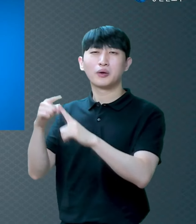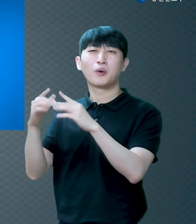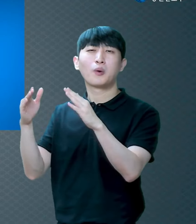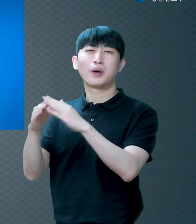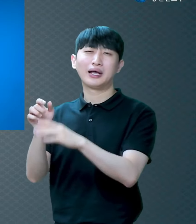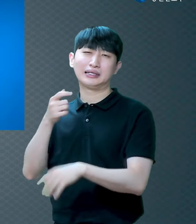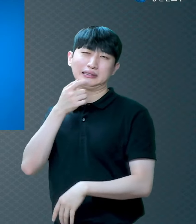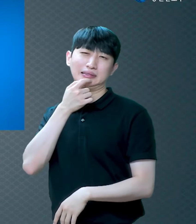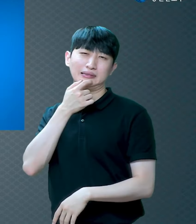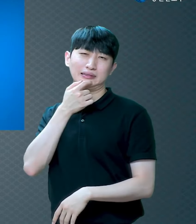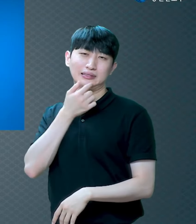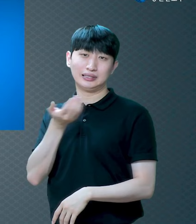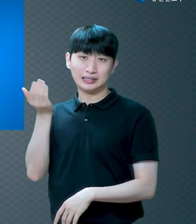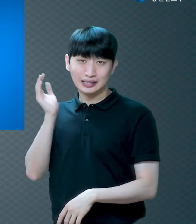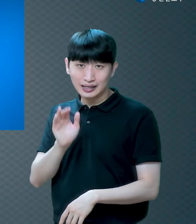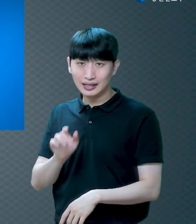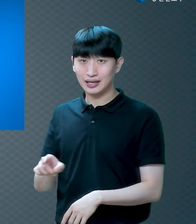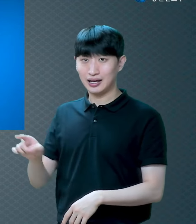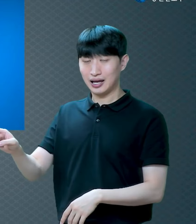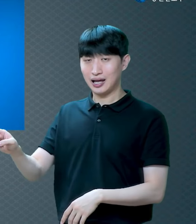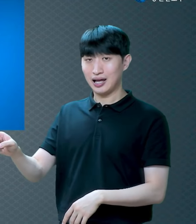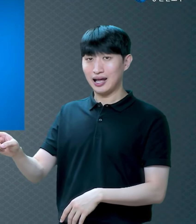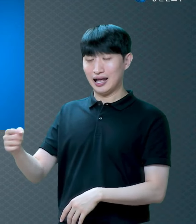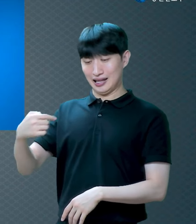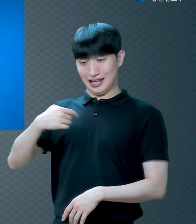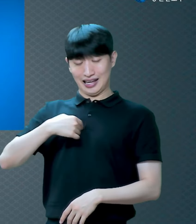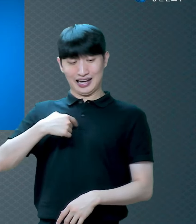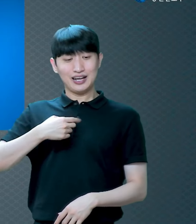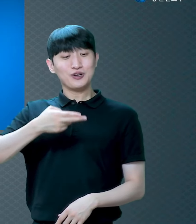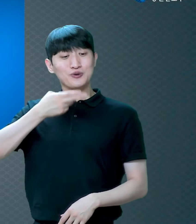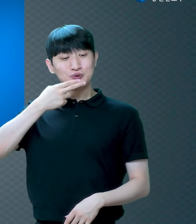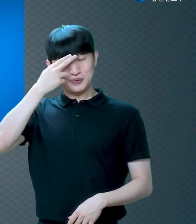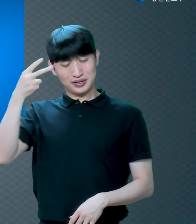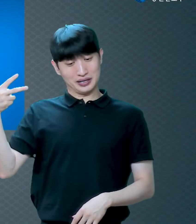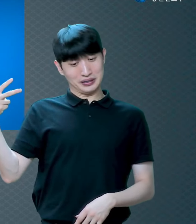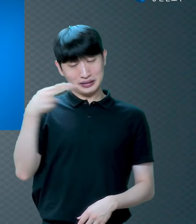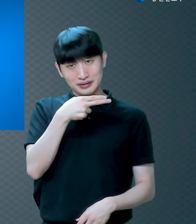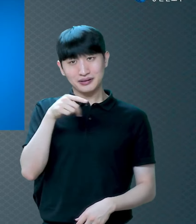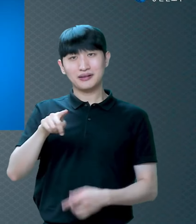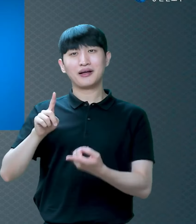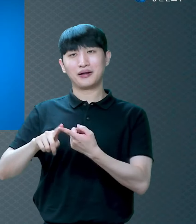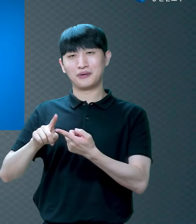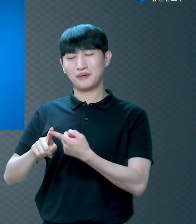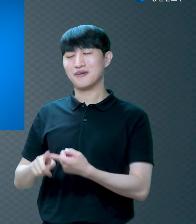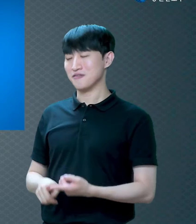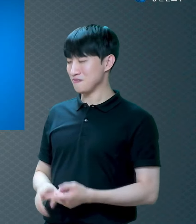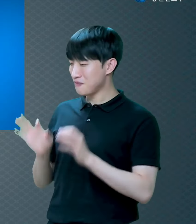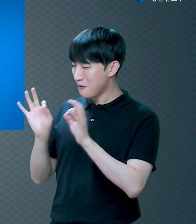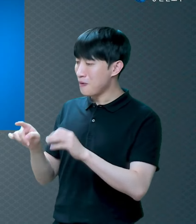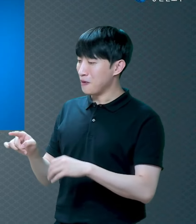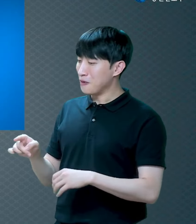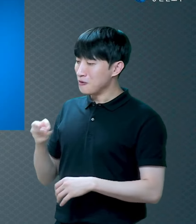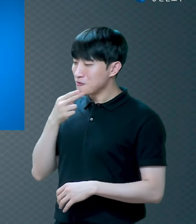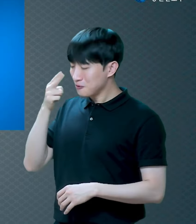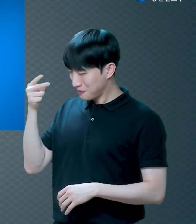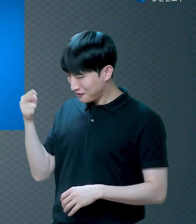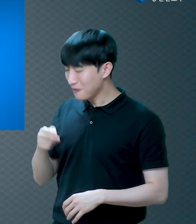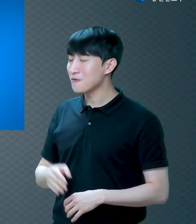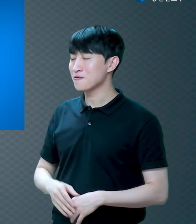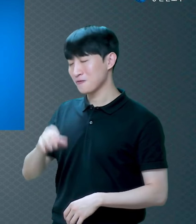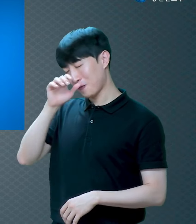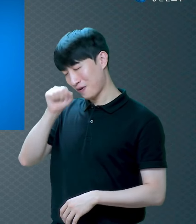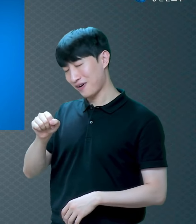나중에 얘기하시더라고요 제가 고원 받고 5년 뒤에 저희 아버님 고원 받으셨어요